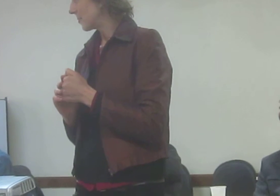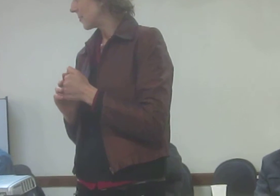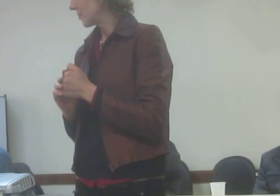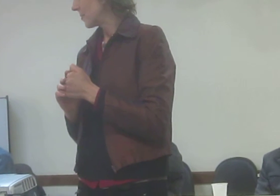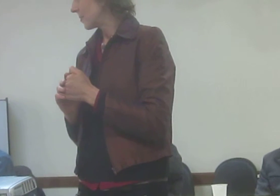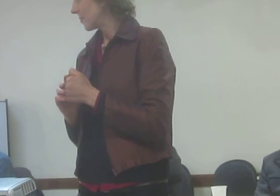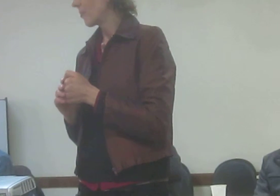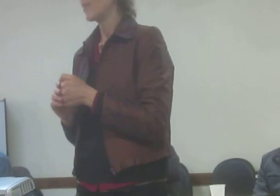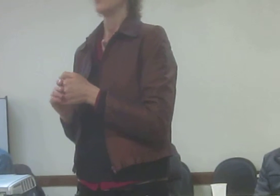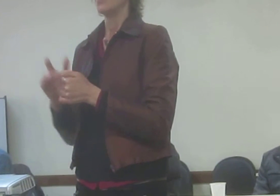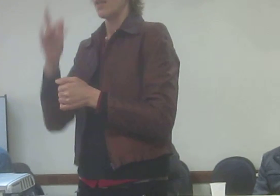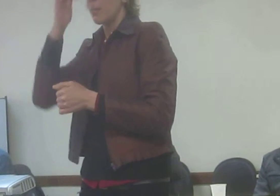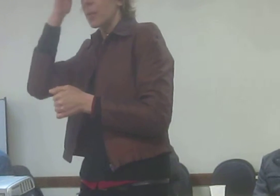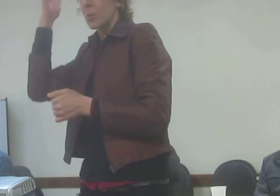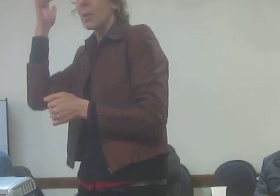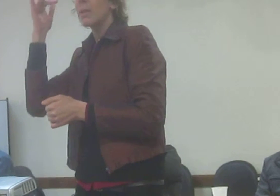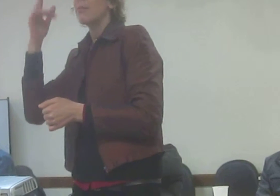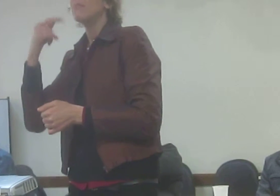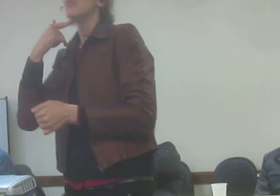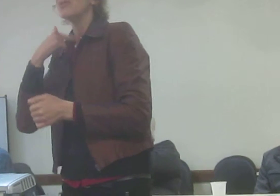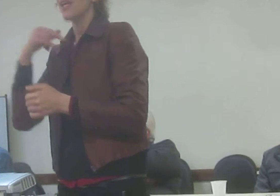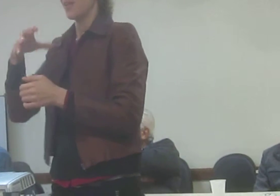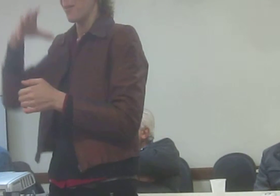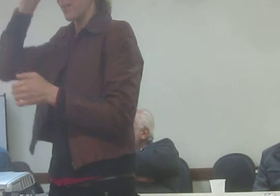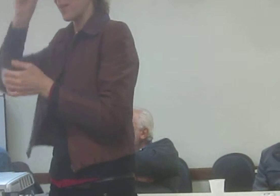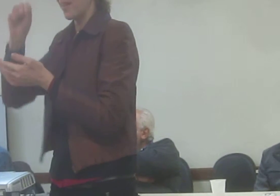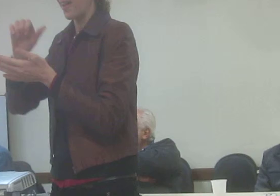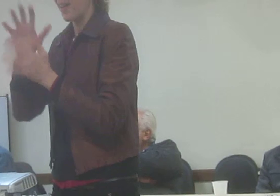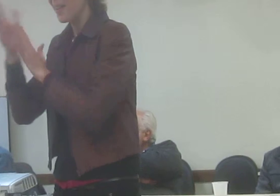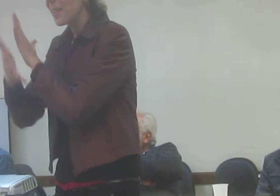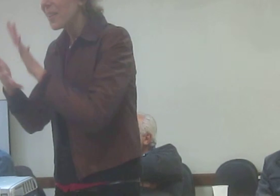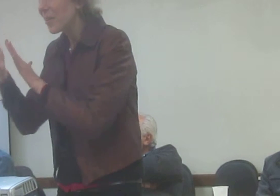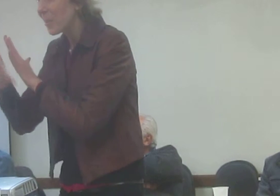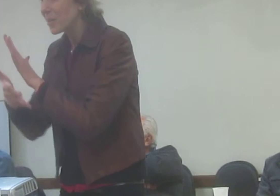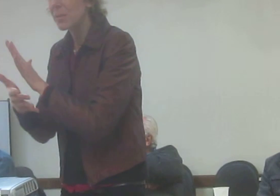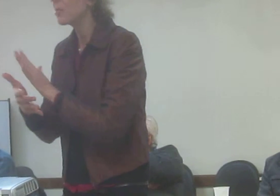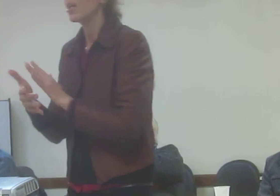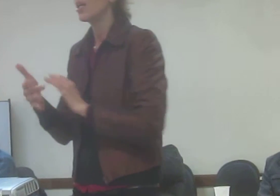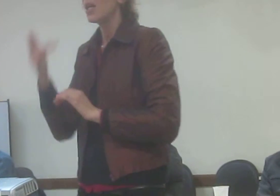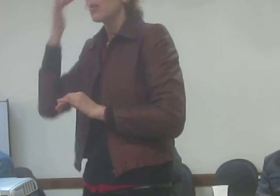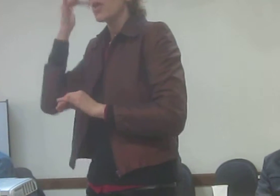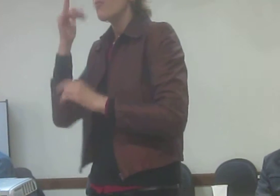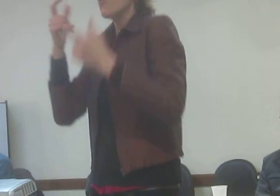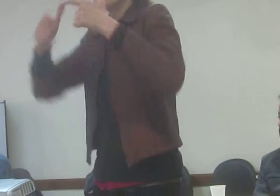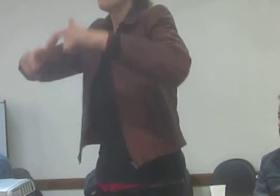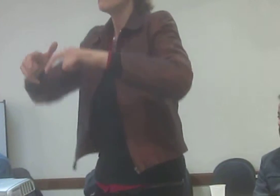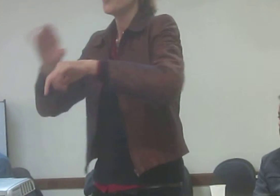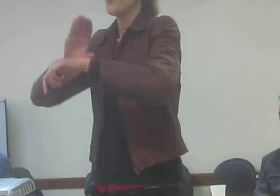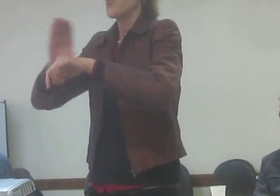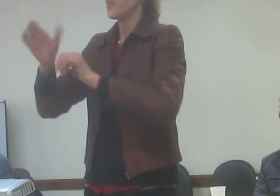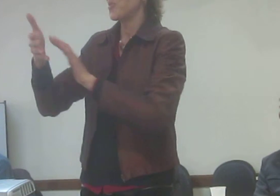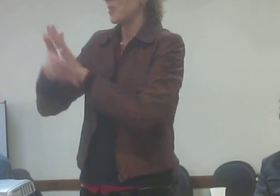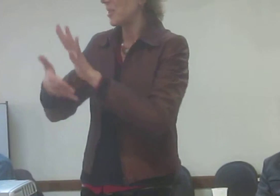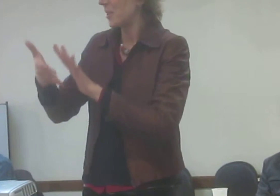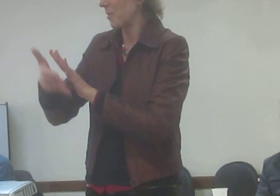quem aprender, aonde aprender. Tinha que começar na escola já. O professor já tinha que estar sabendo. Vim no conteúdo do professor aqui para dar aula